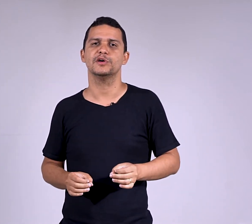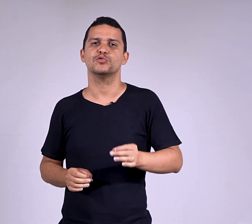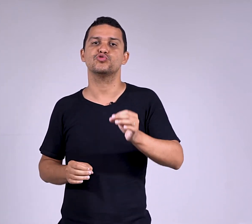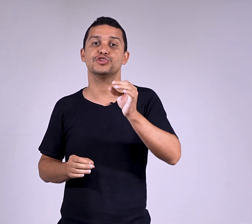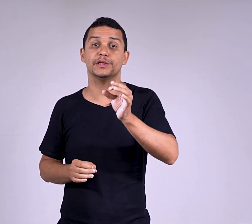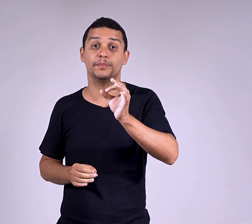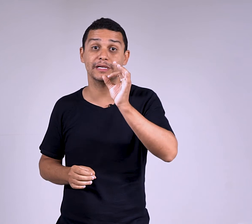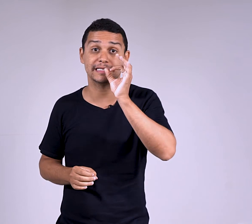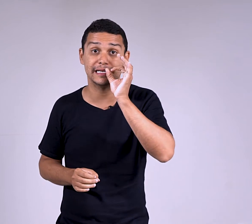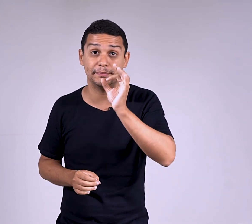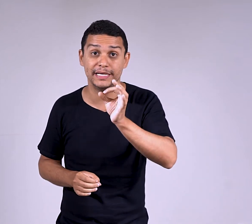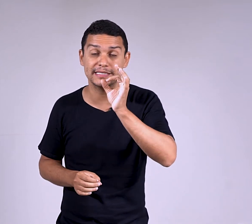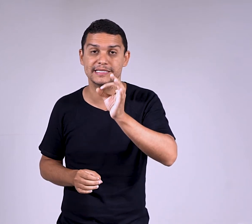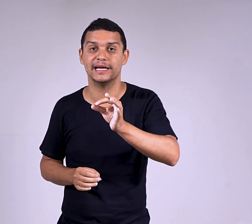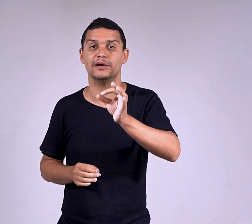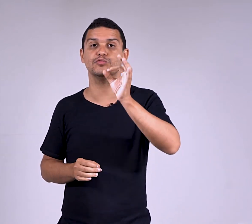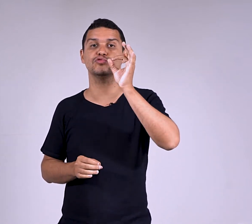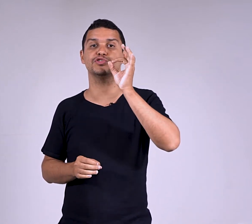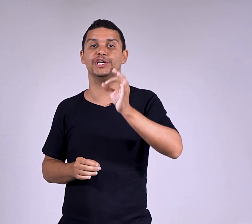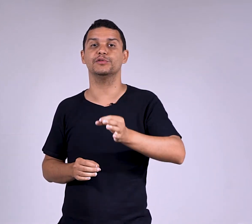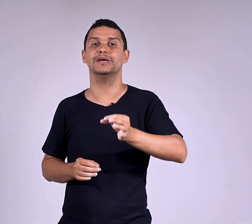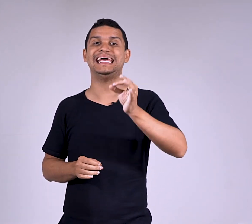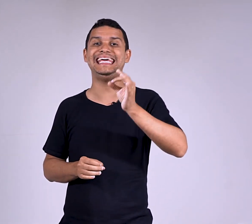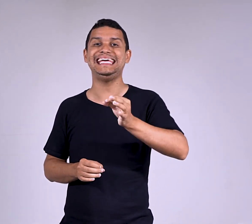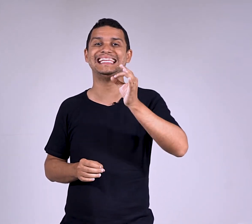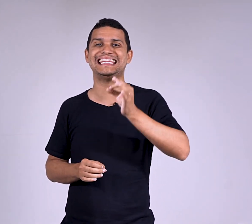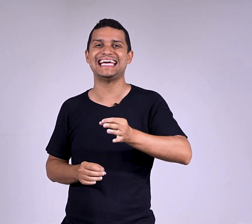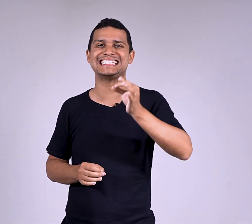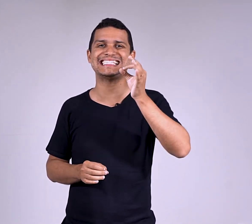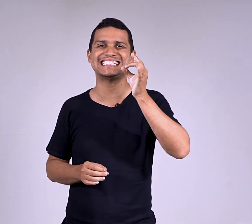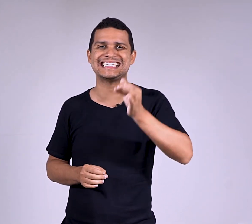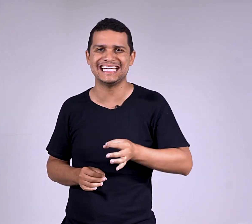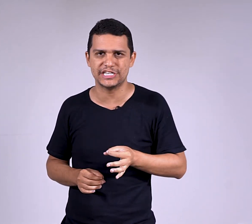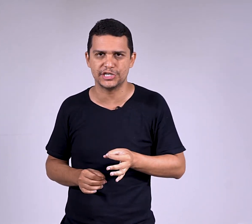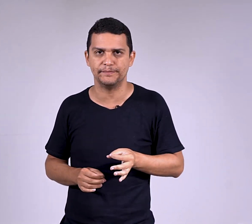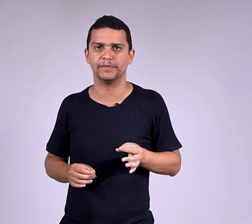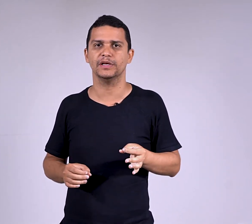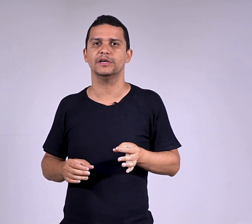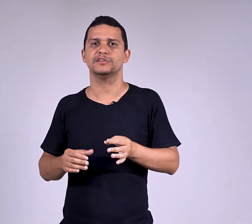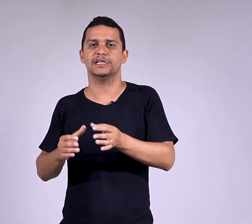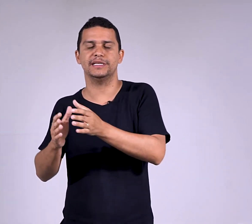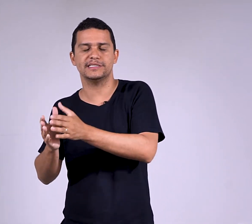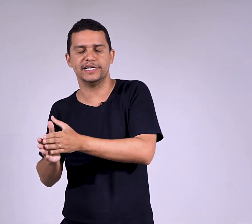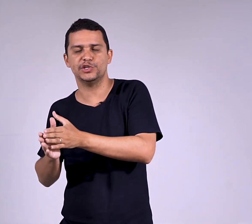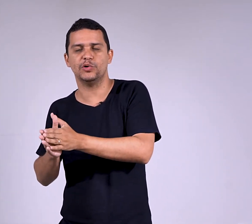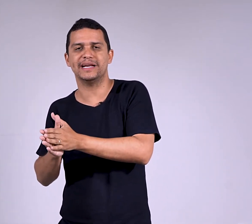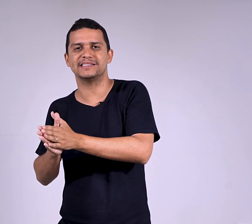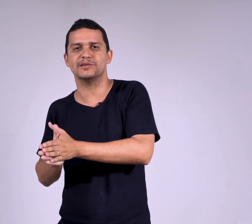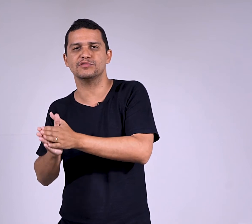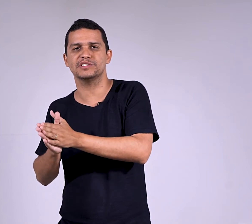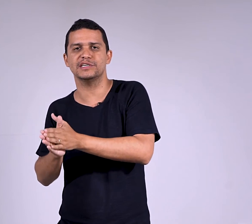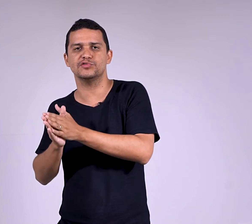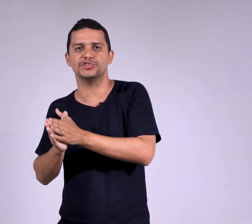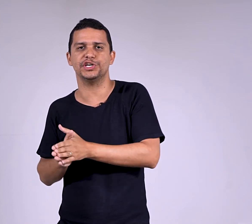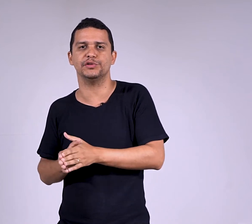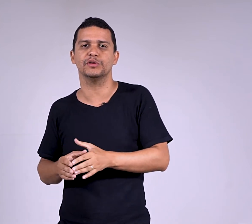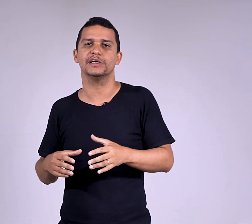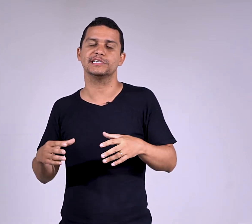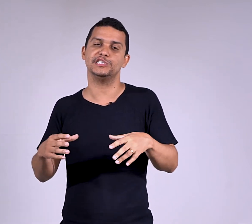O sujeito pode também ser um sujeito inexistente. Sujeito inexistente é uma oração sem sujeito, que se